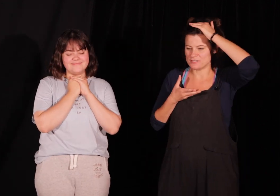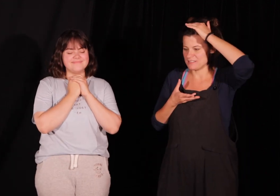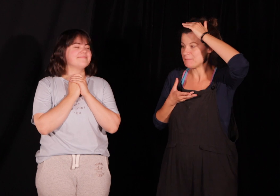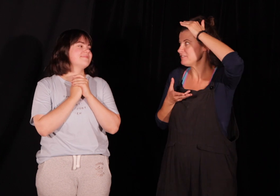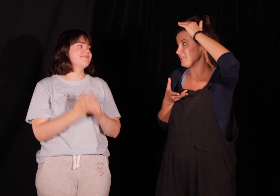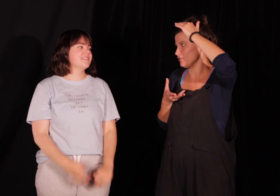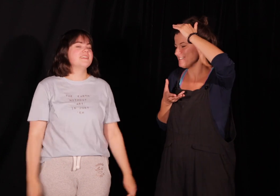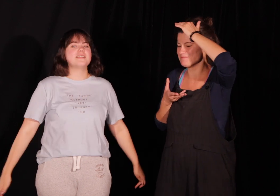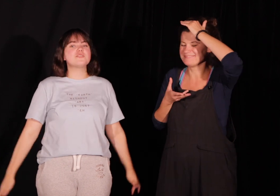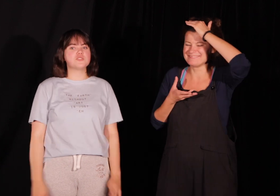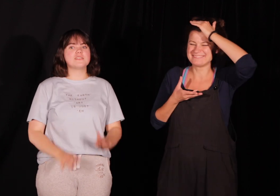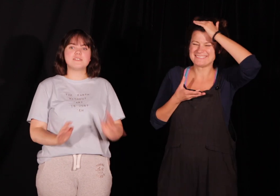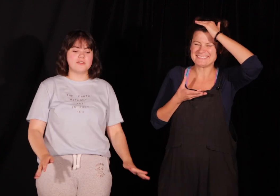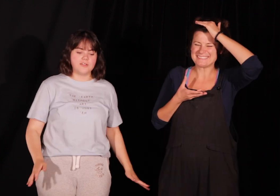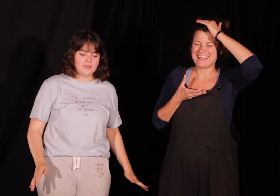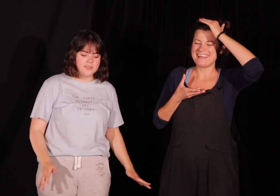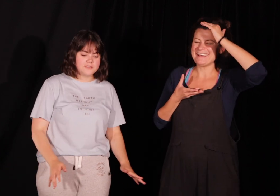teraz naprawdę na koniec teraz już na serio na koniec